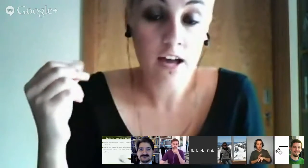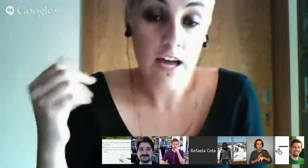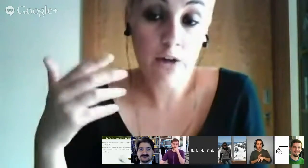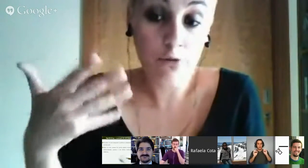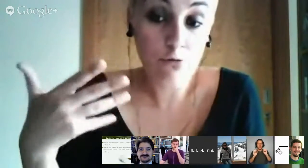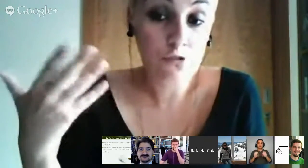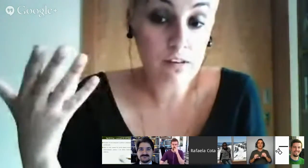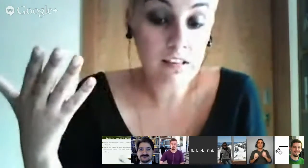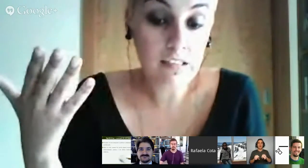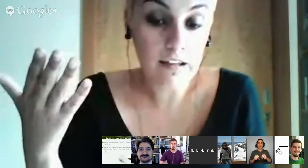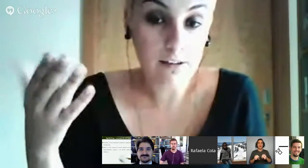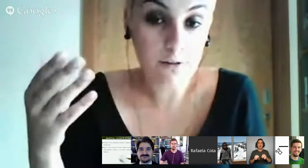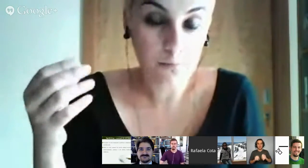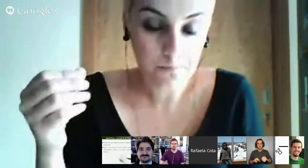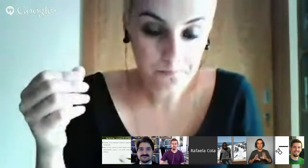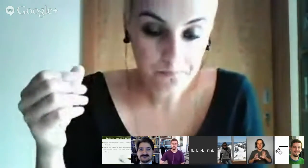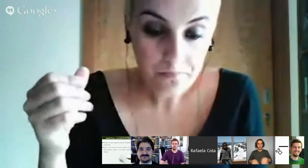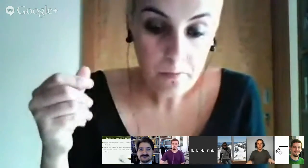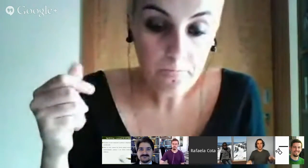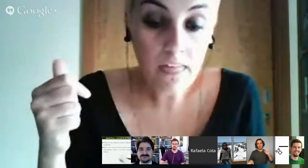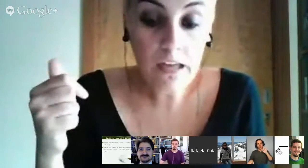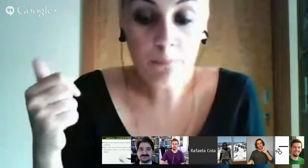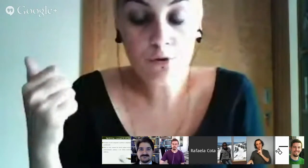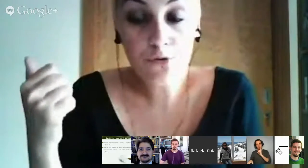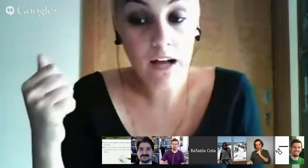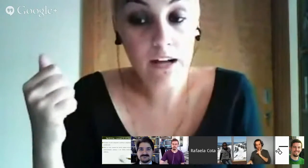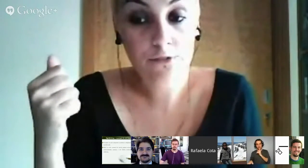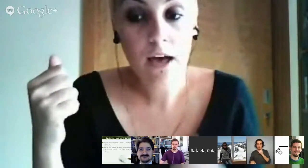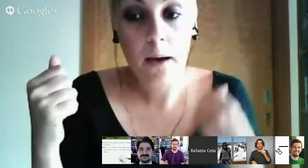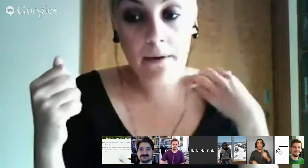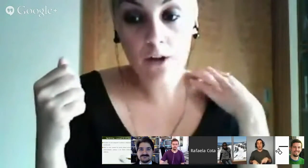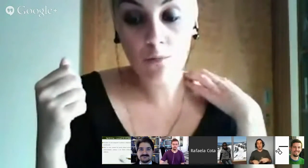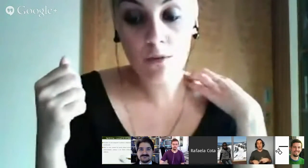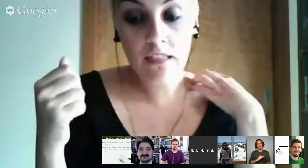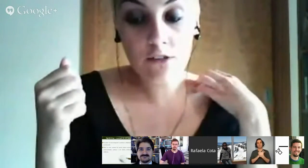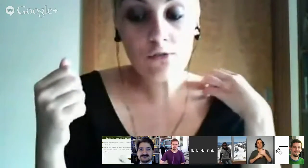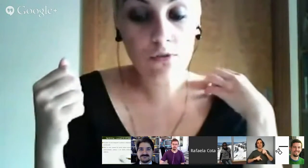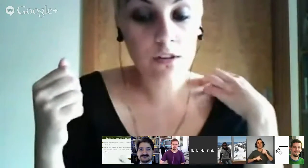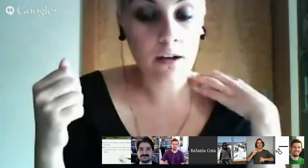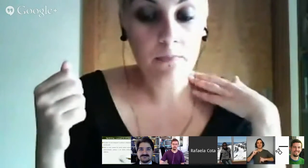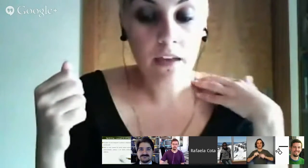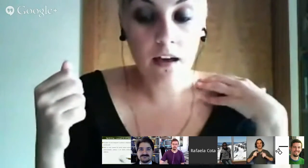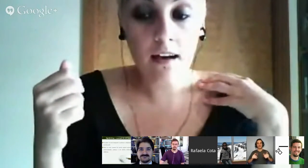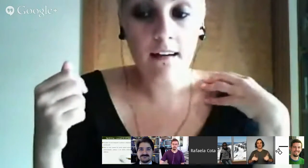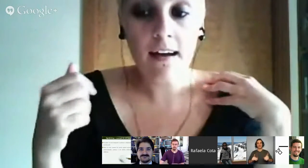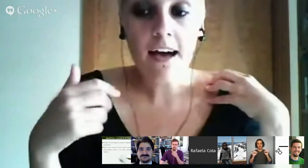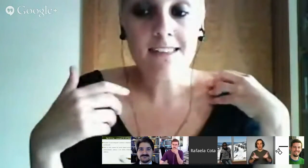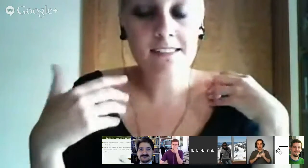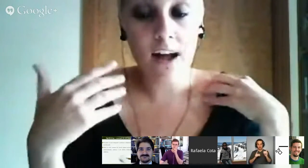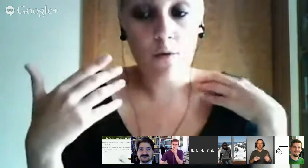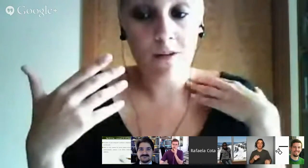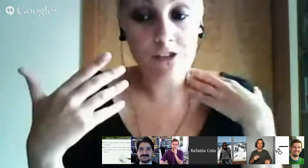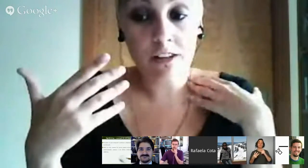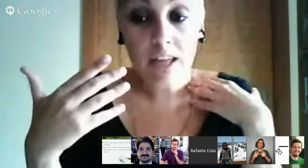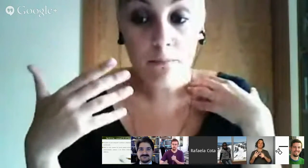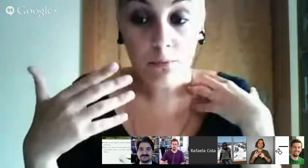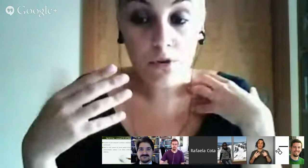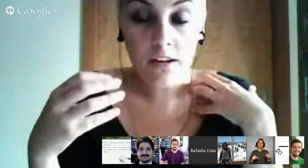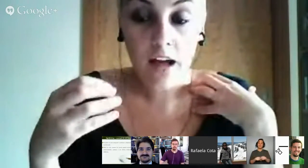enquanto instrumento didático. E, por outro lado, para a comunidade surda terá uma mais-valia porque,